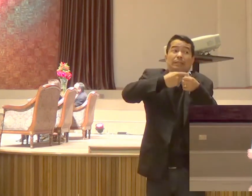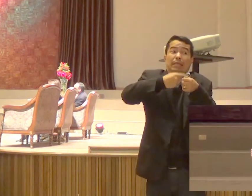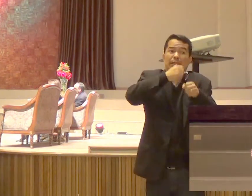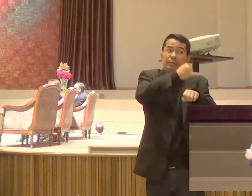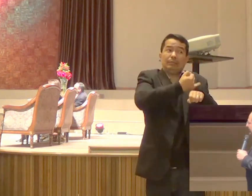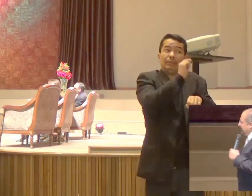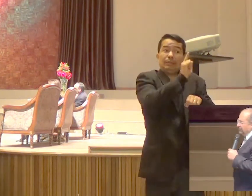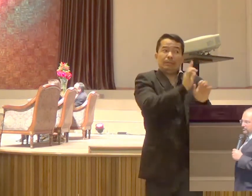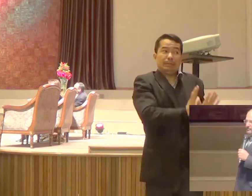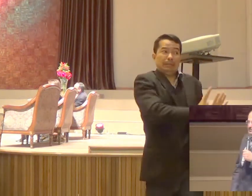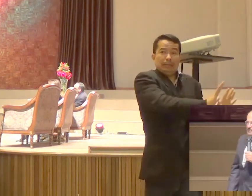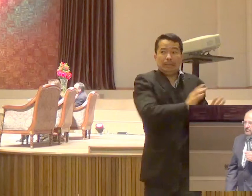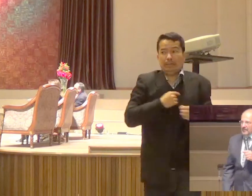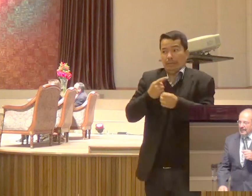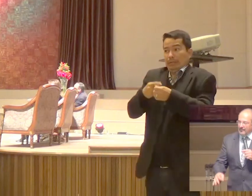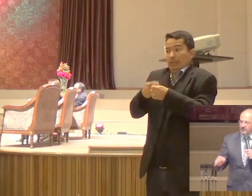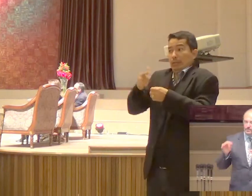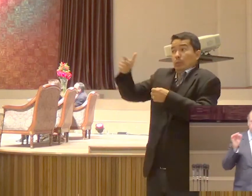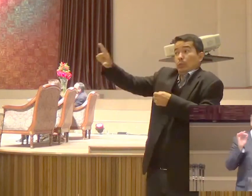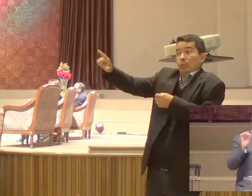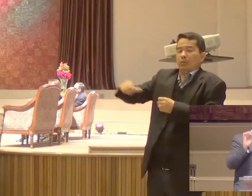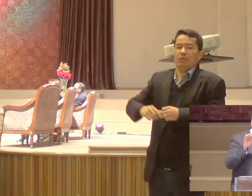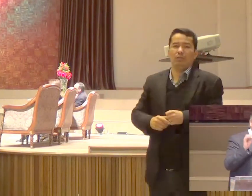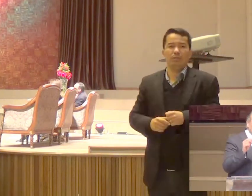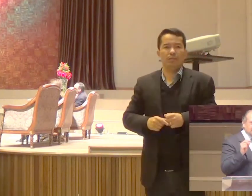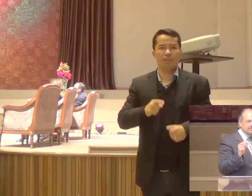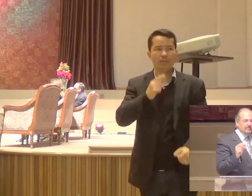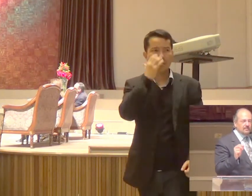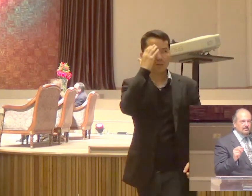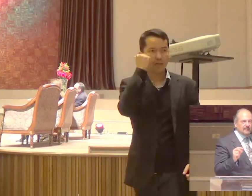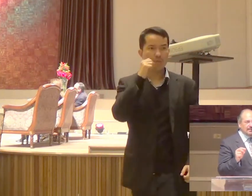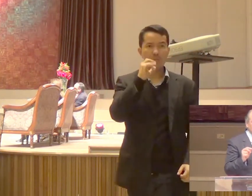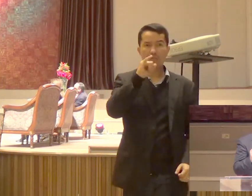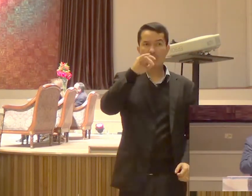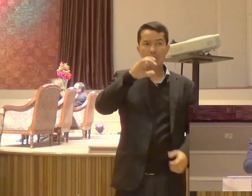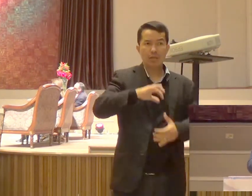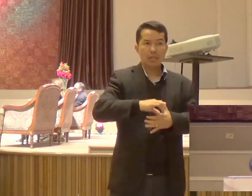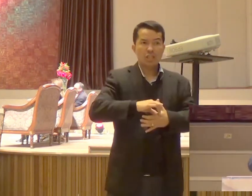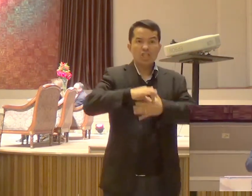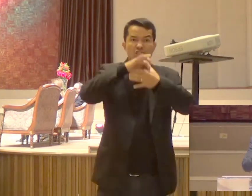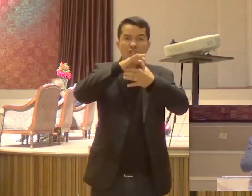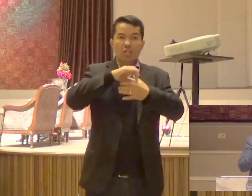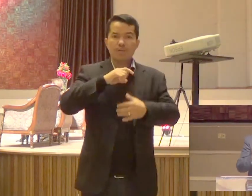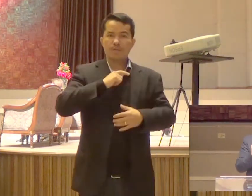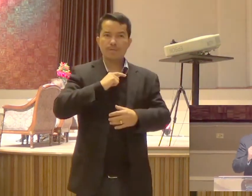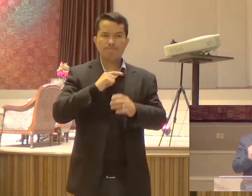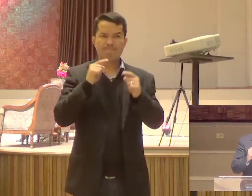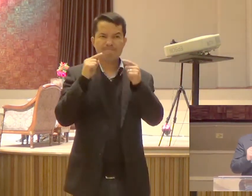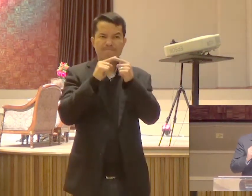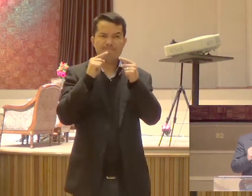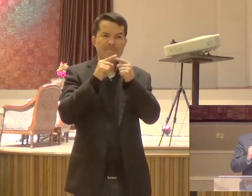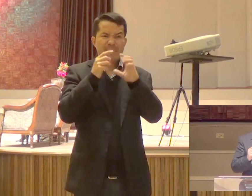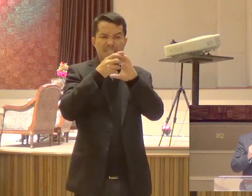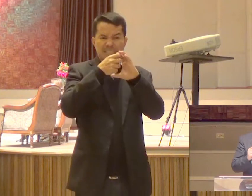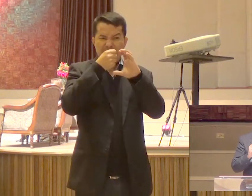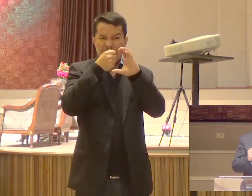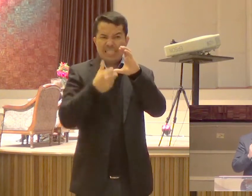Querido Deixa eu falar uma coisa pra você O caráter de um De um líder cristão É o caráter da coragem É ter